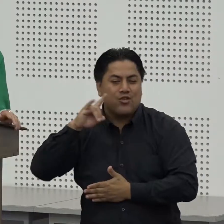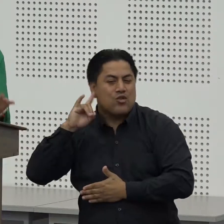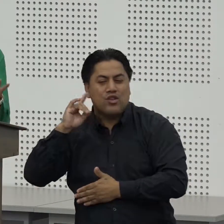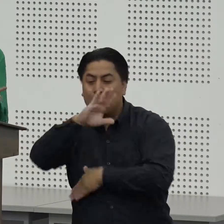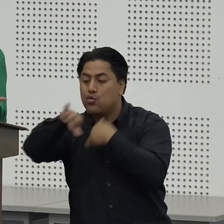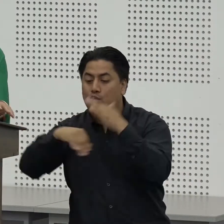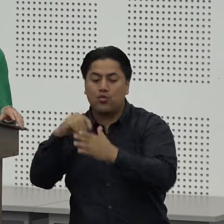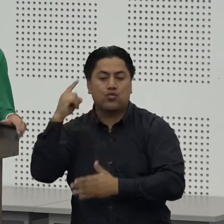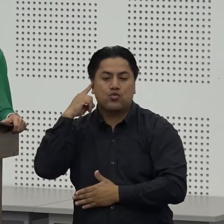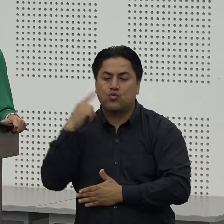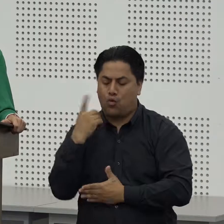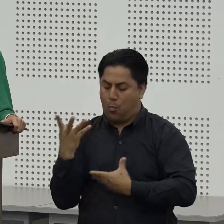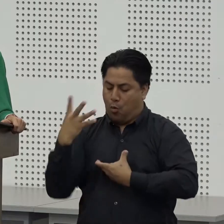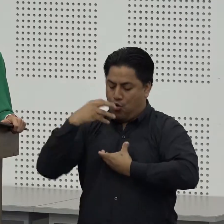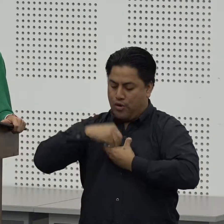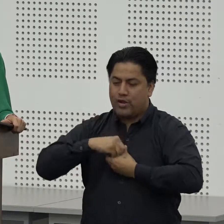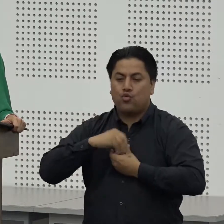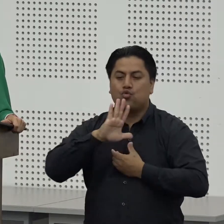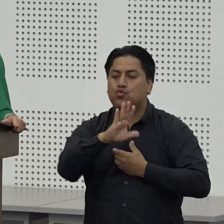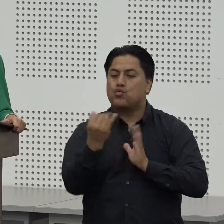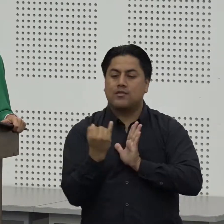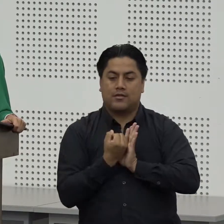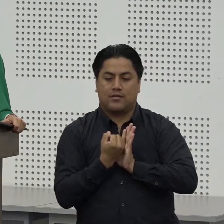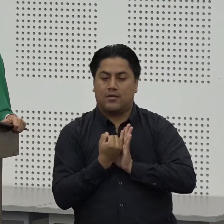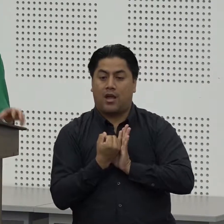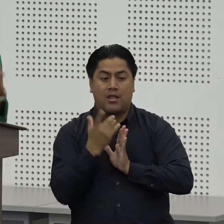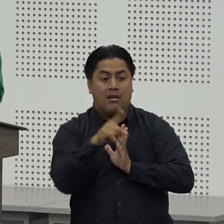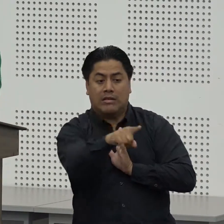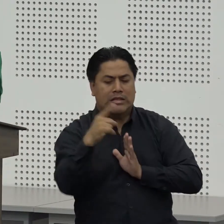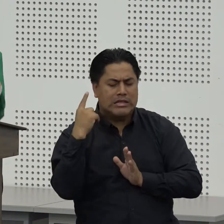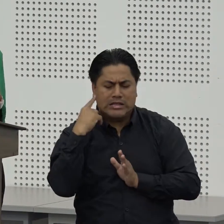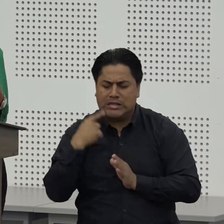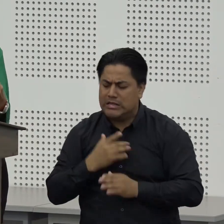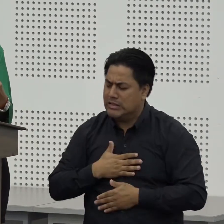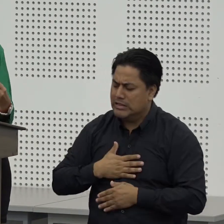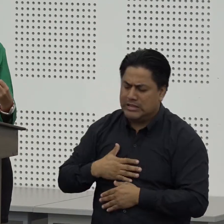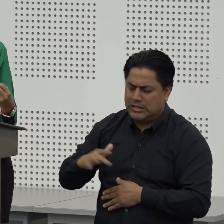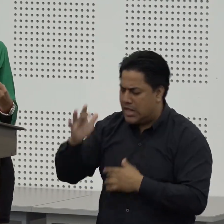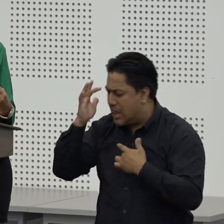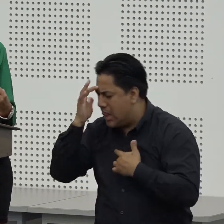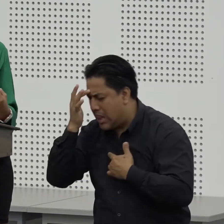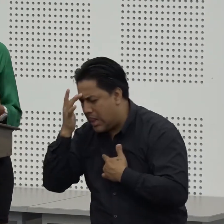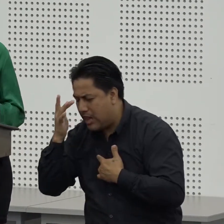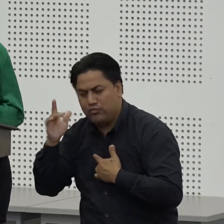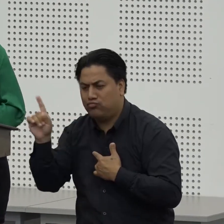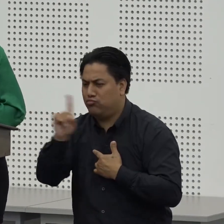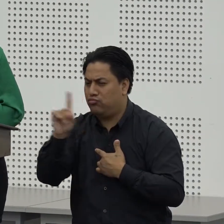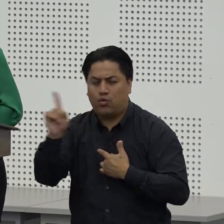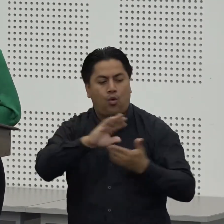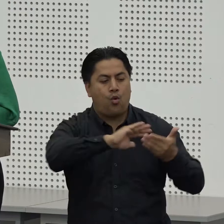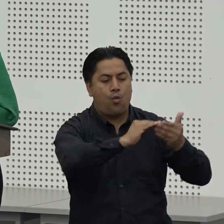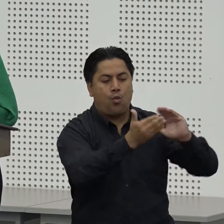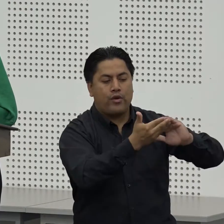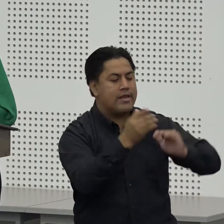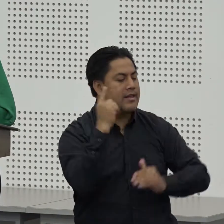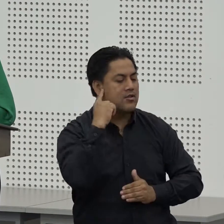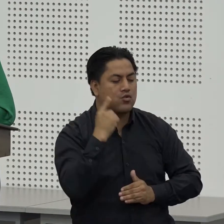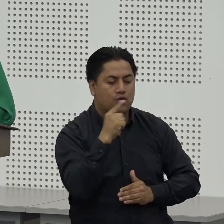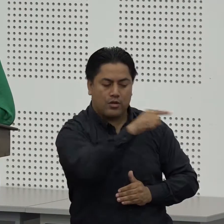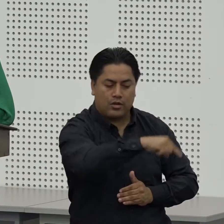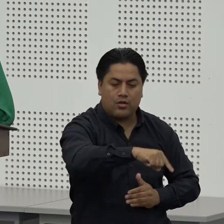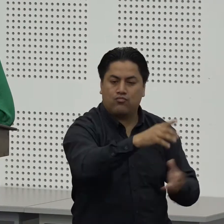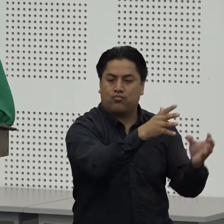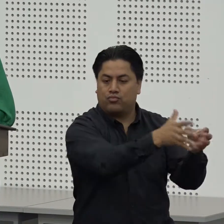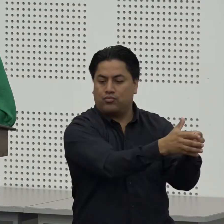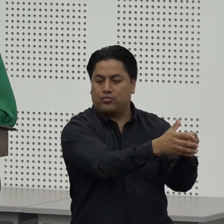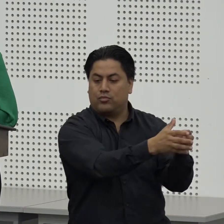sorda como vemos ya no se visualiza como una enfermedad sino como una comunidad que es lo que somos ¿sí?